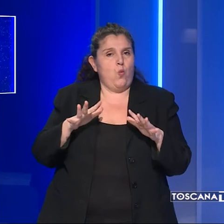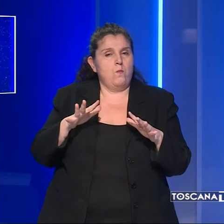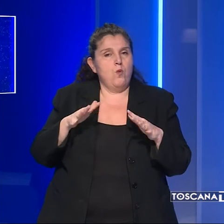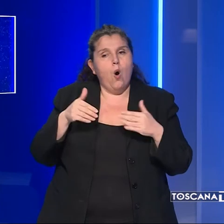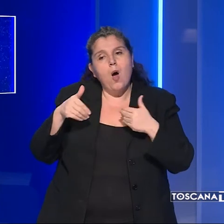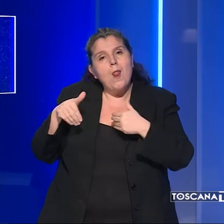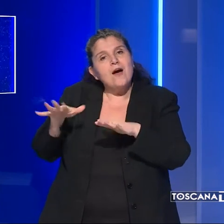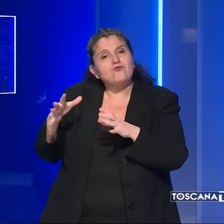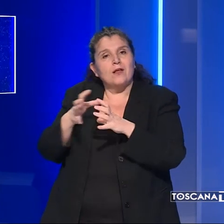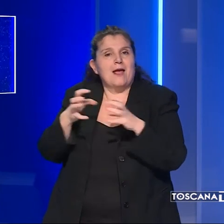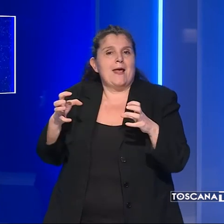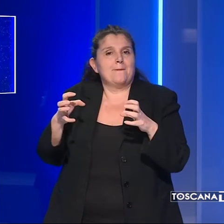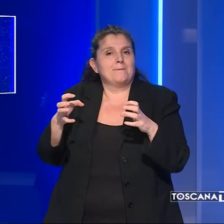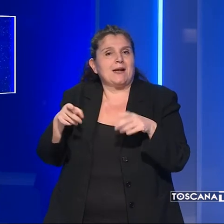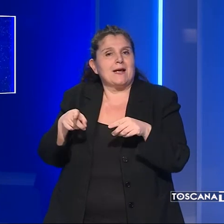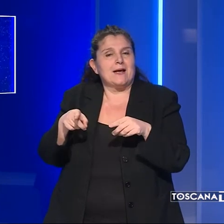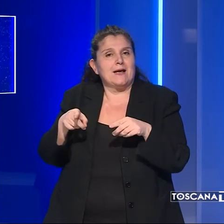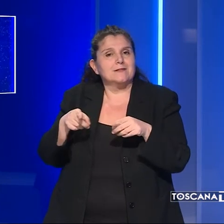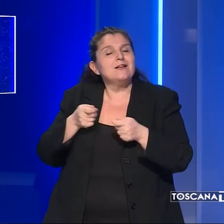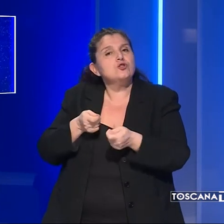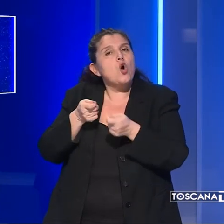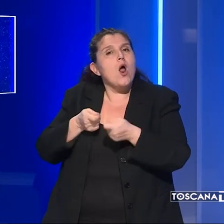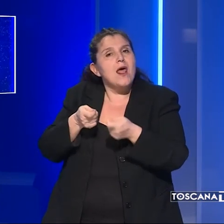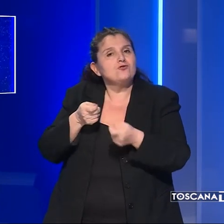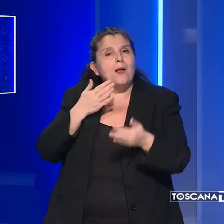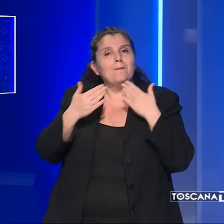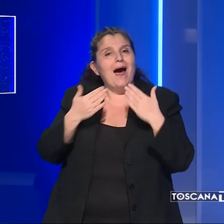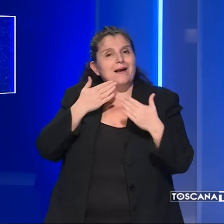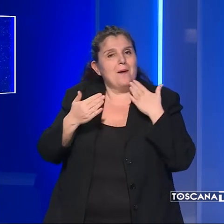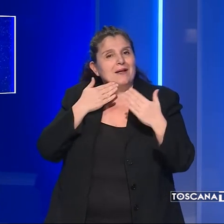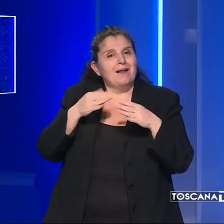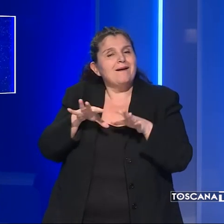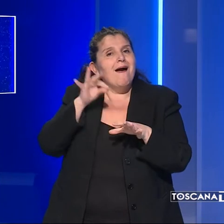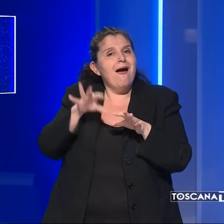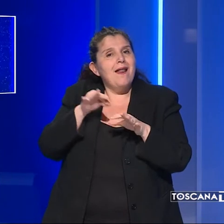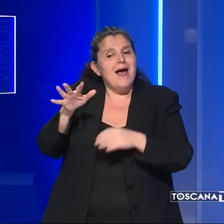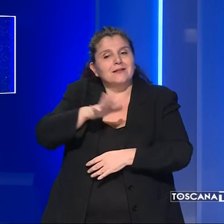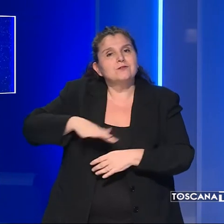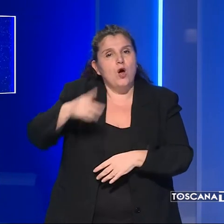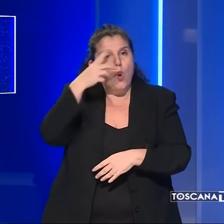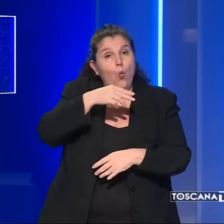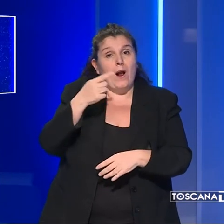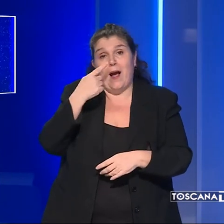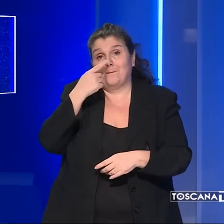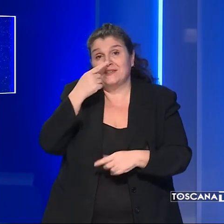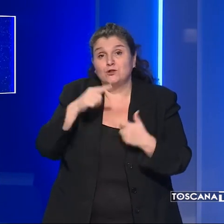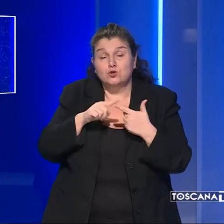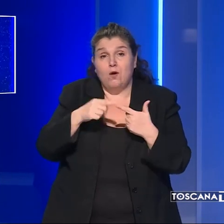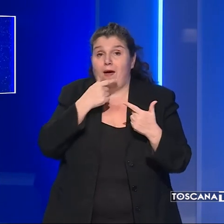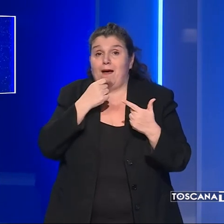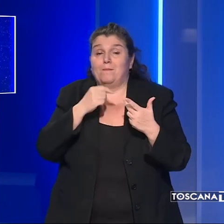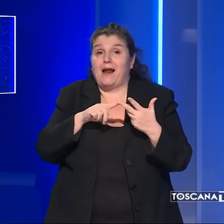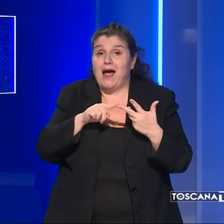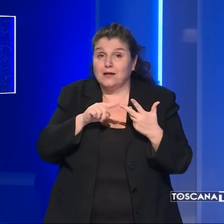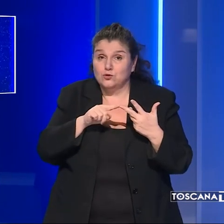lasciate le imprese e sollecita i parlamentari eletti nell'area di Lucca, Pistoia e Prato,